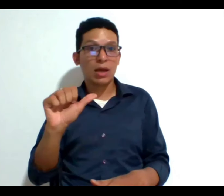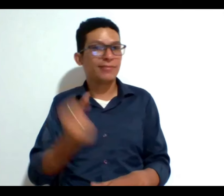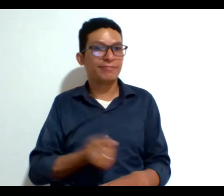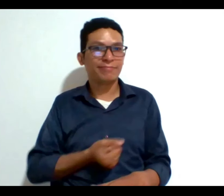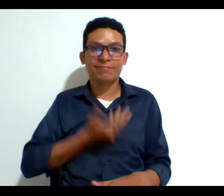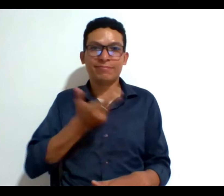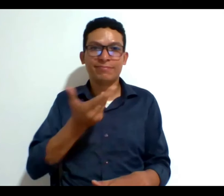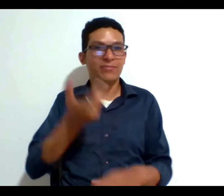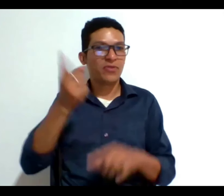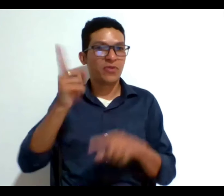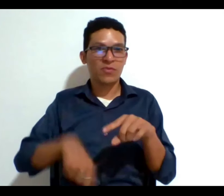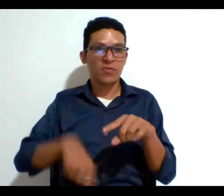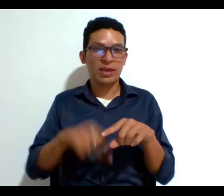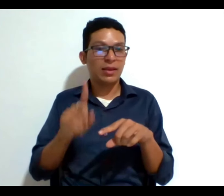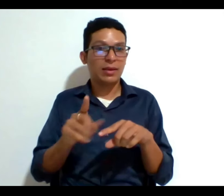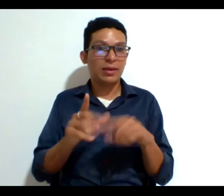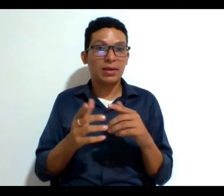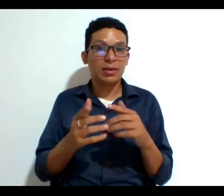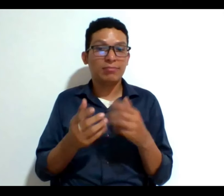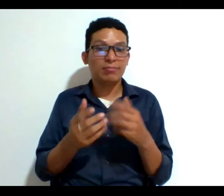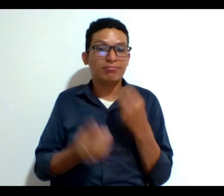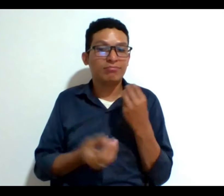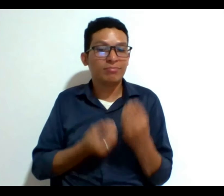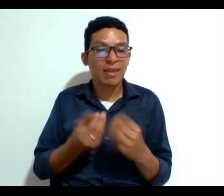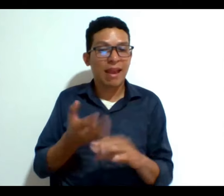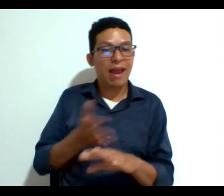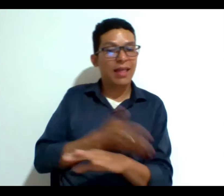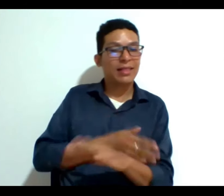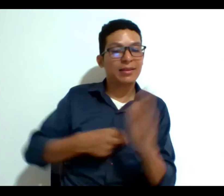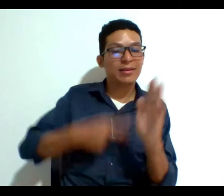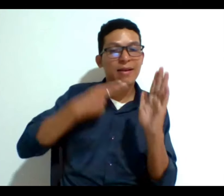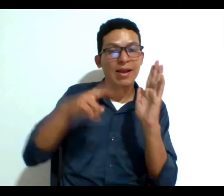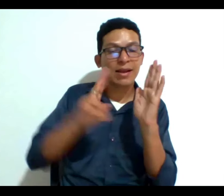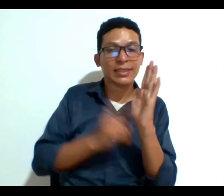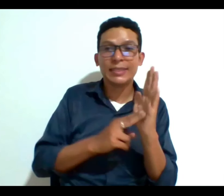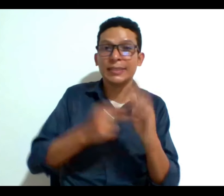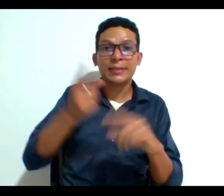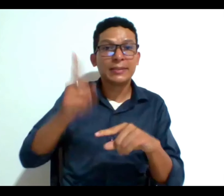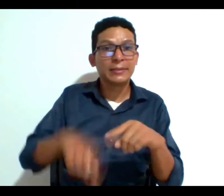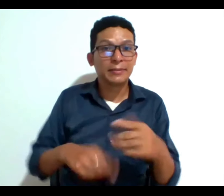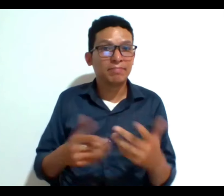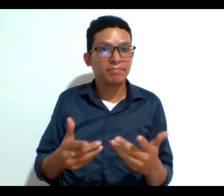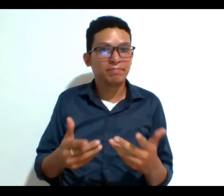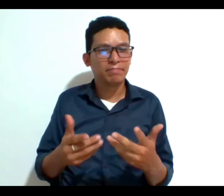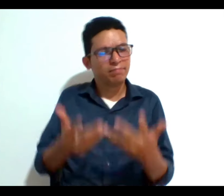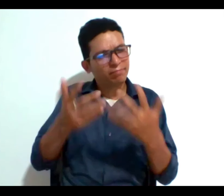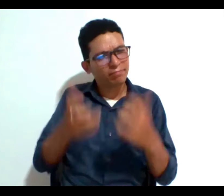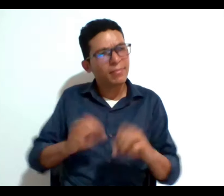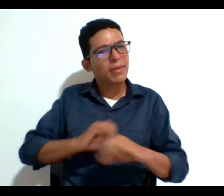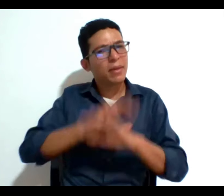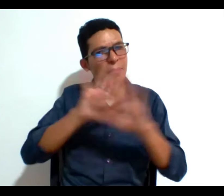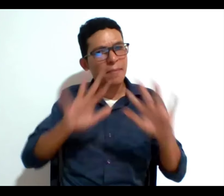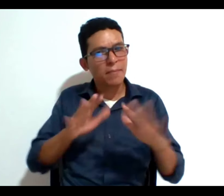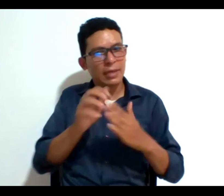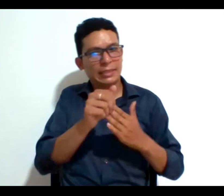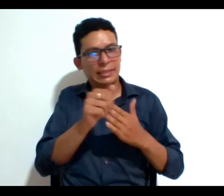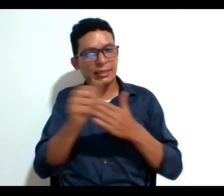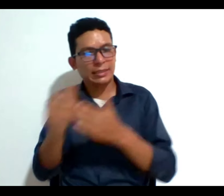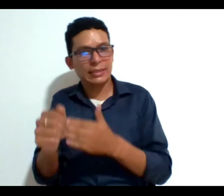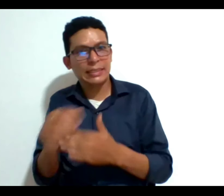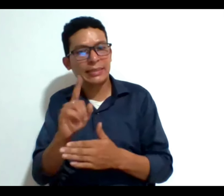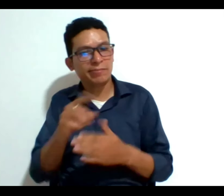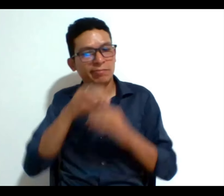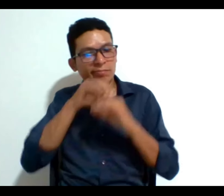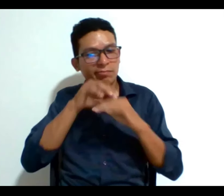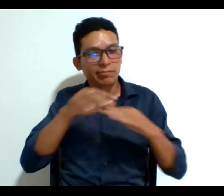voluntad y no lo ha hecho de manera anticipada digamos que aquí quisiera como que pudiésemos dar una orientación sobre ese alcance que tiene